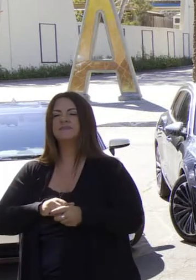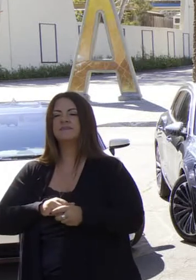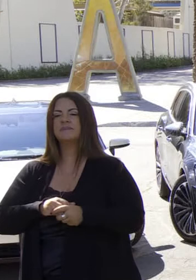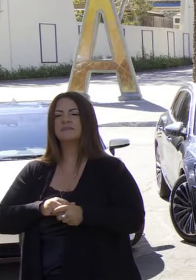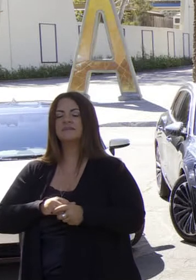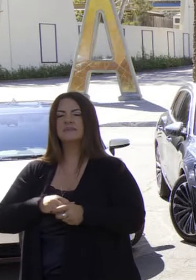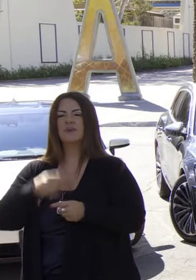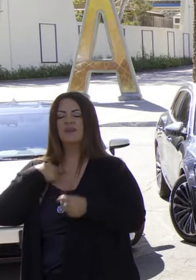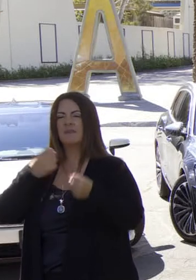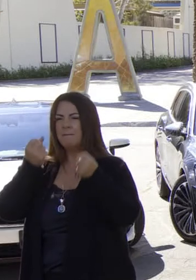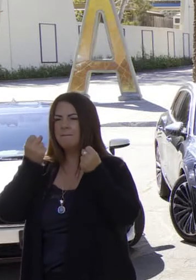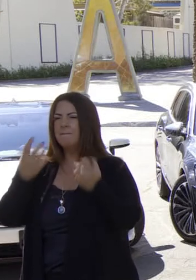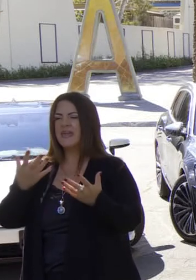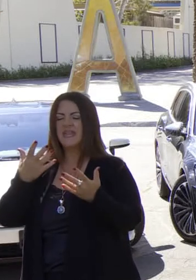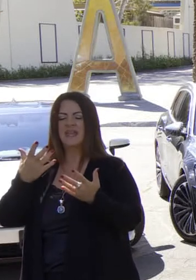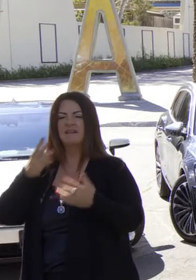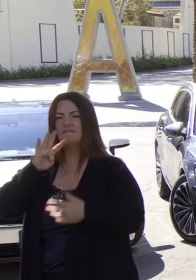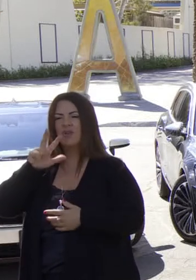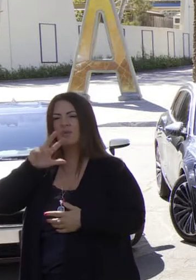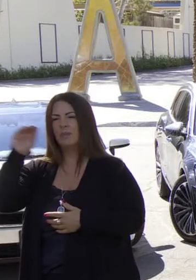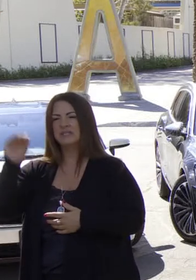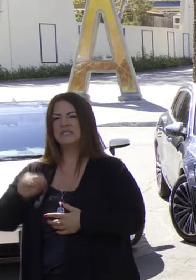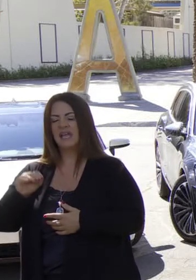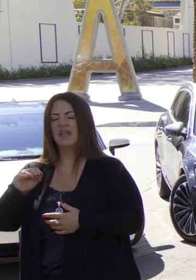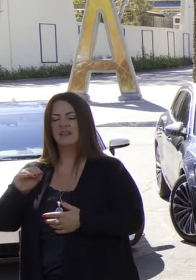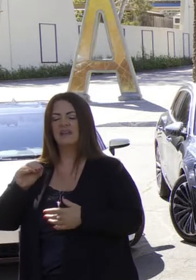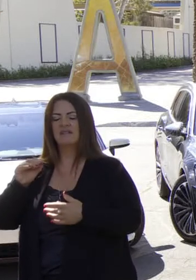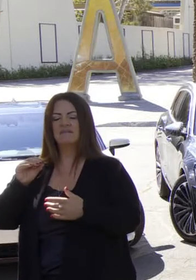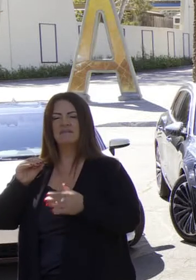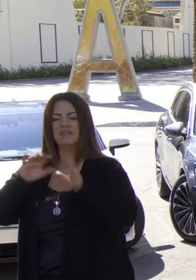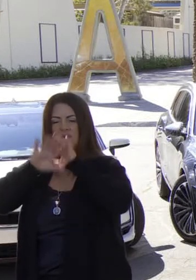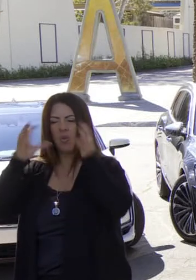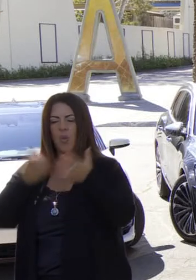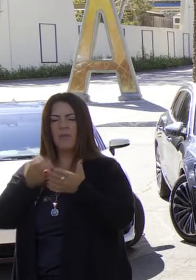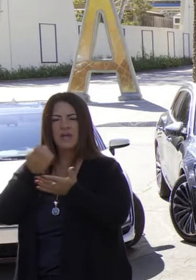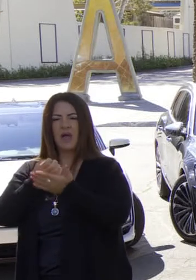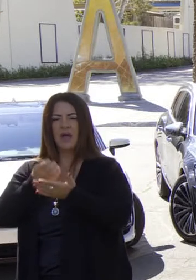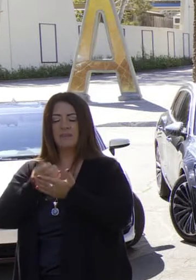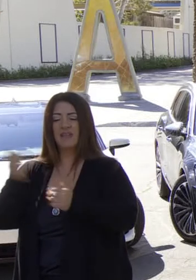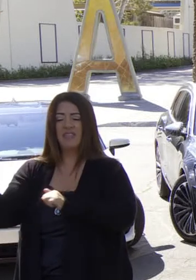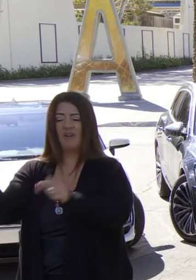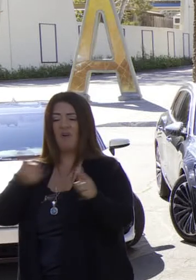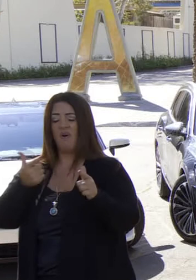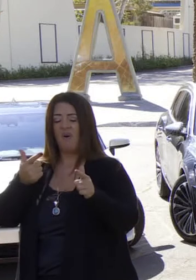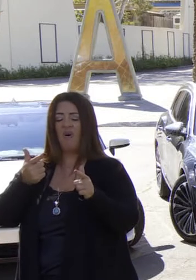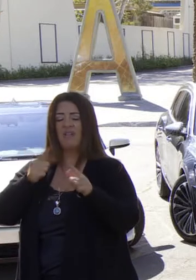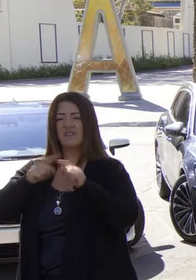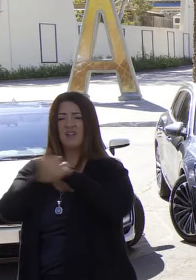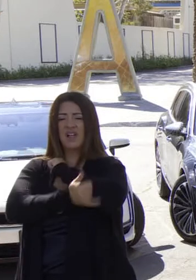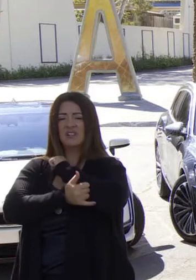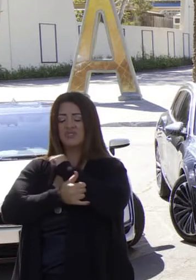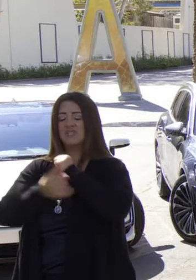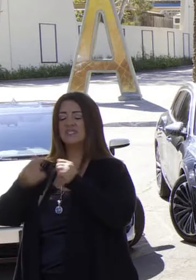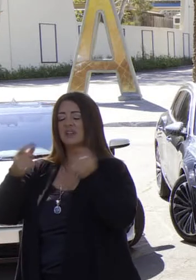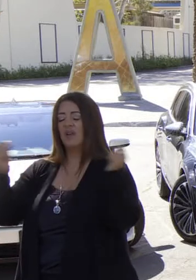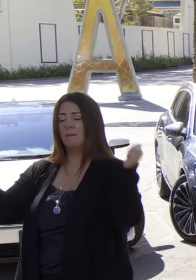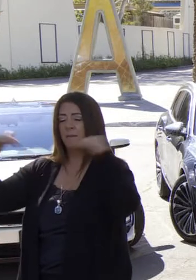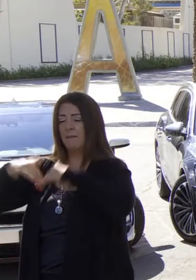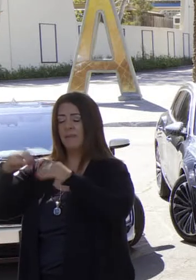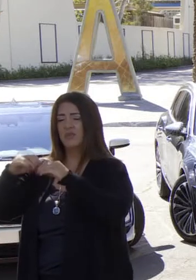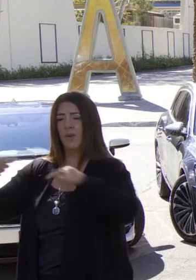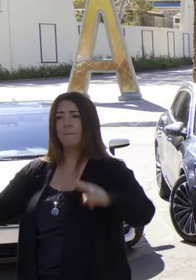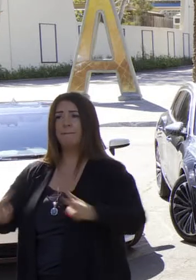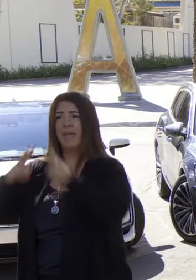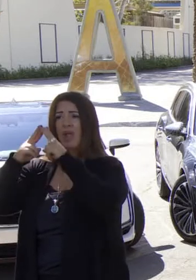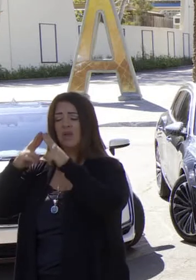220 jurisdicciones representando 43% de la economía global firmaron el equivalente al Acuerdo de